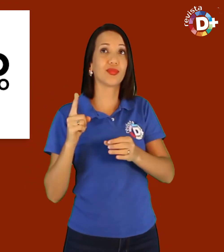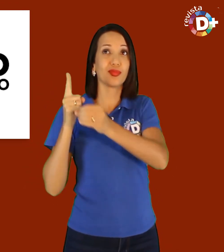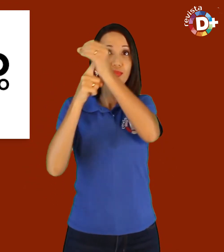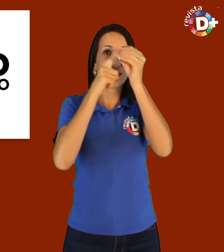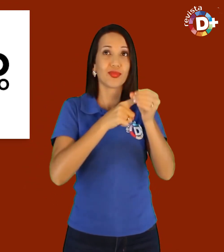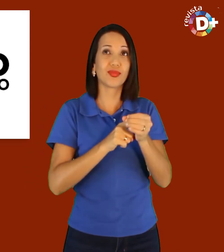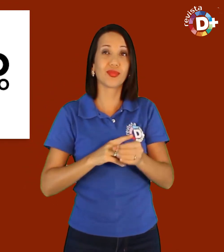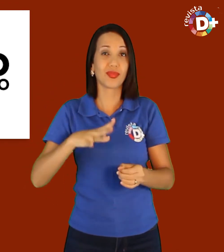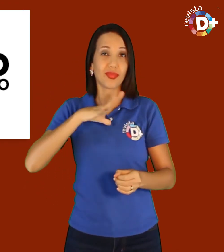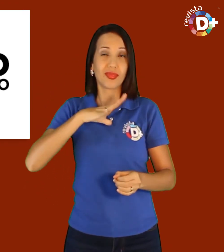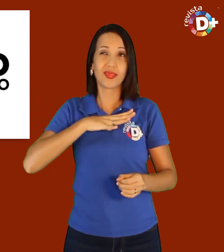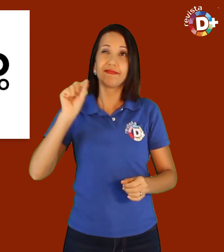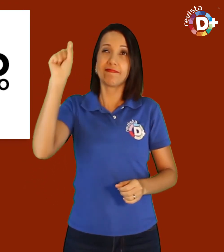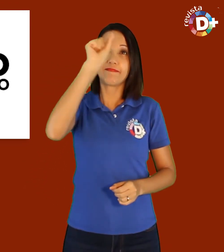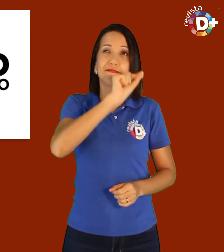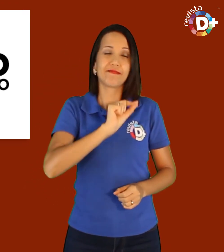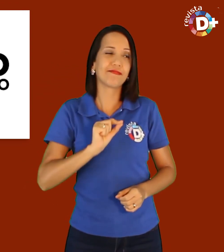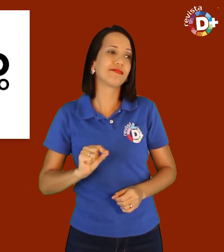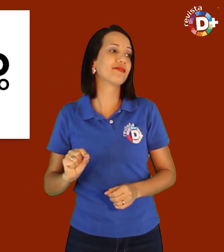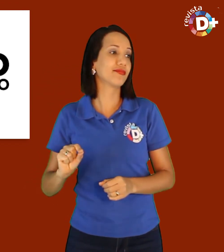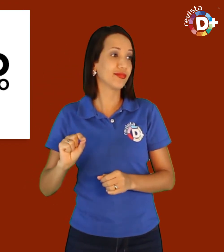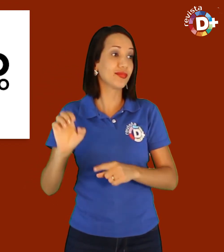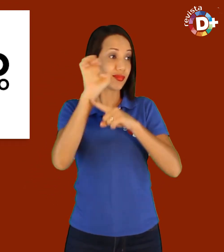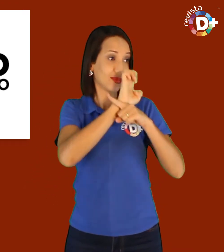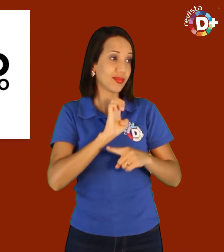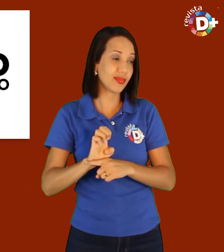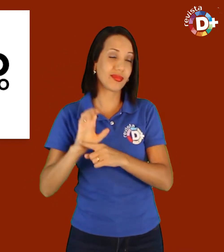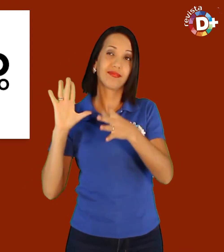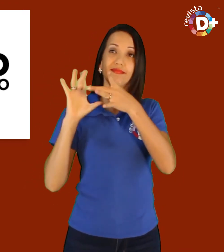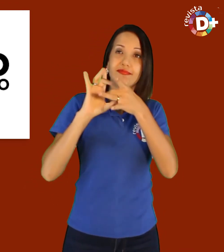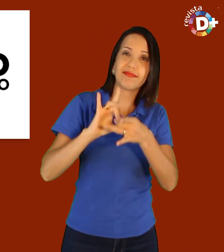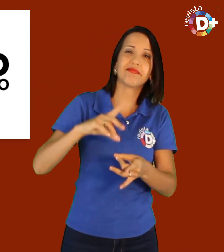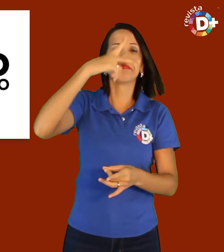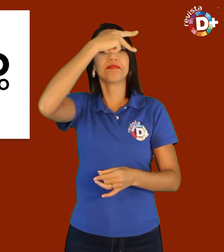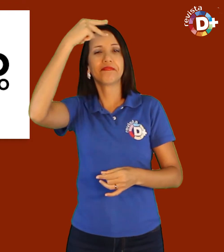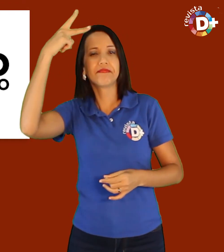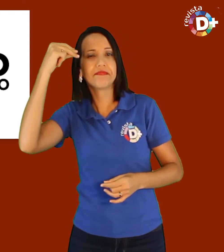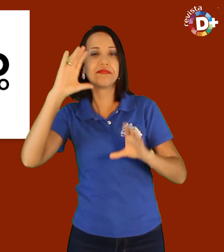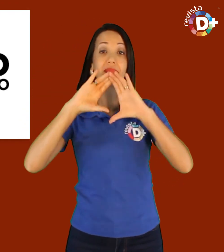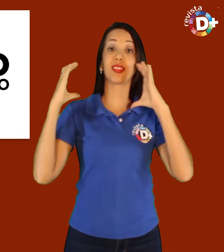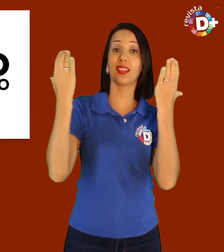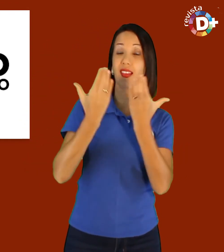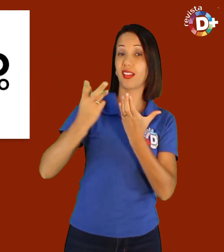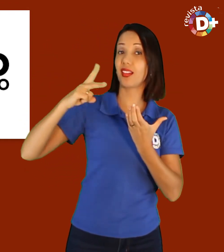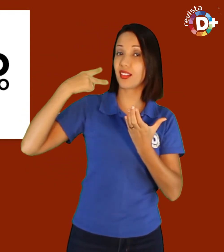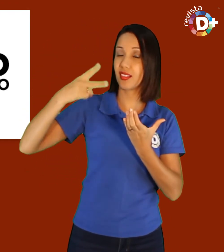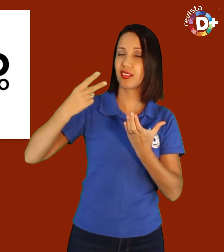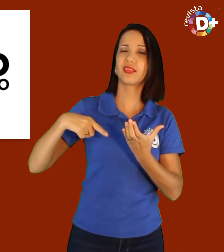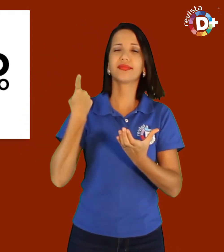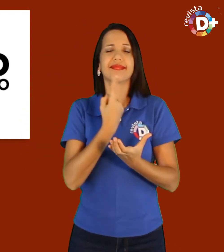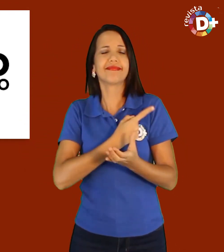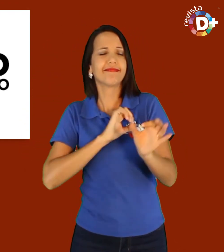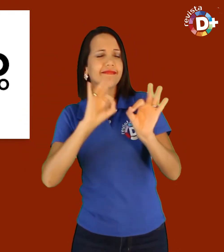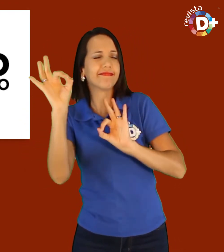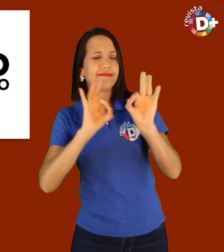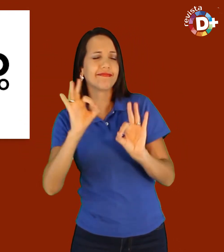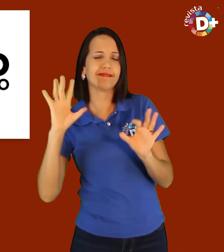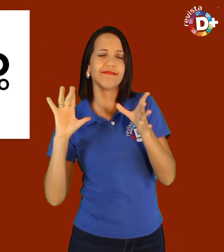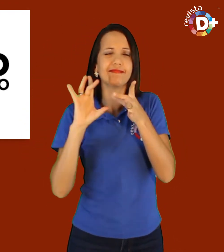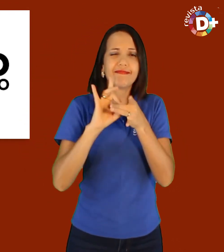todos os municípios do Estado, por intermédio dos prefeitos e câmaras de vereadores. Com esse caminho traçado, o